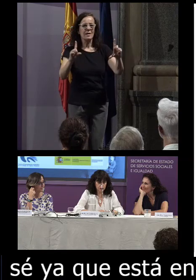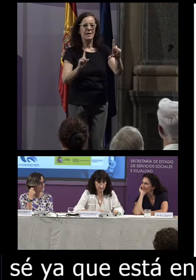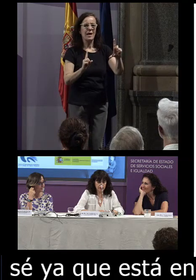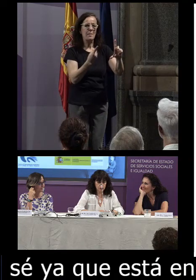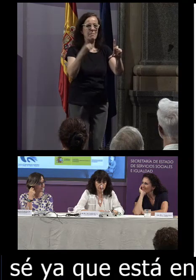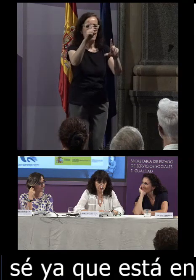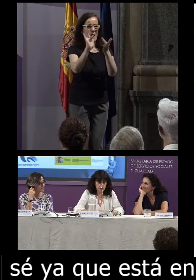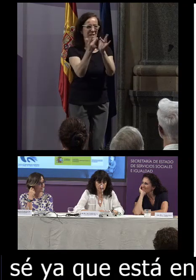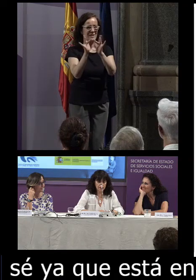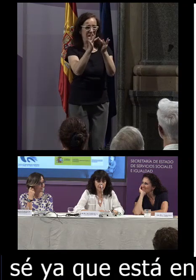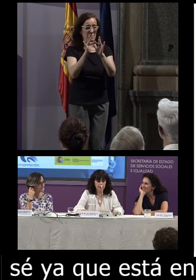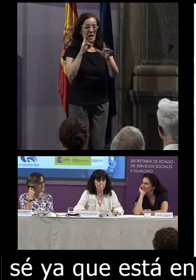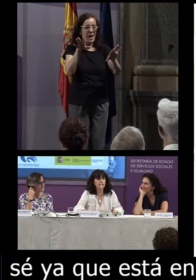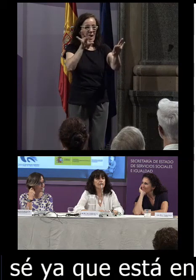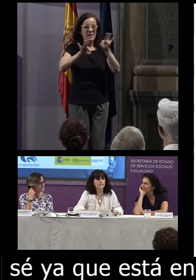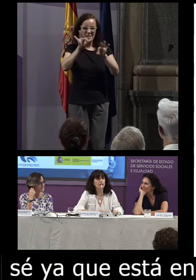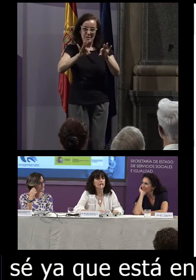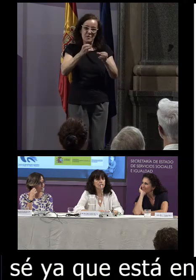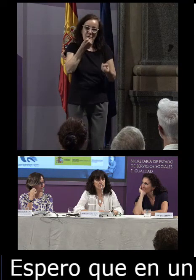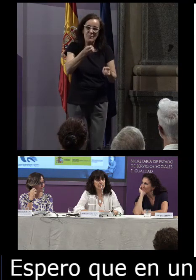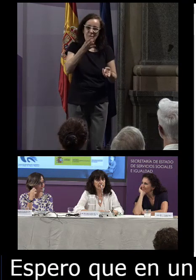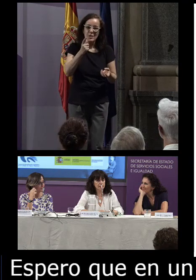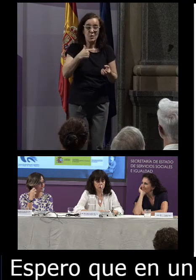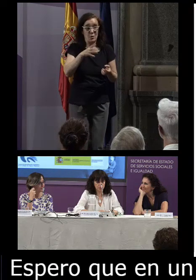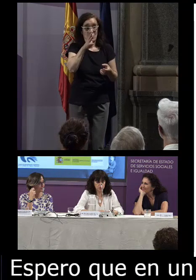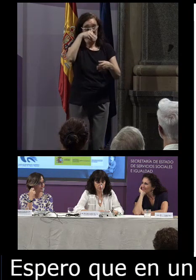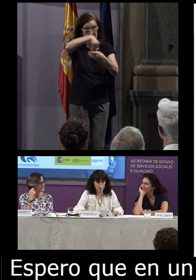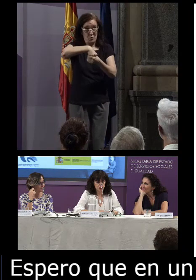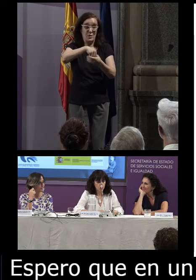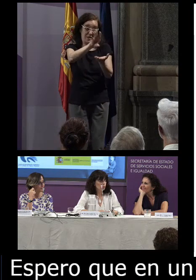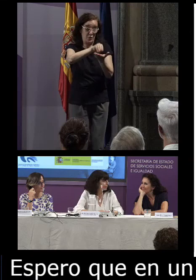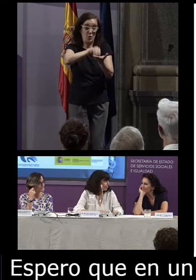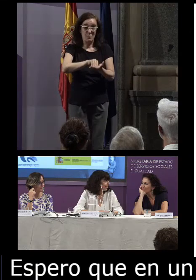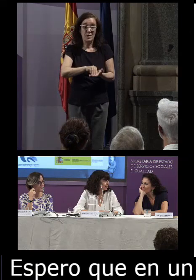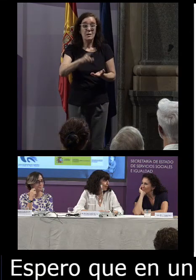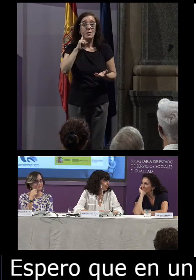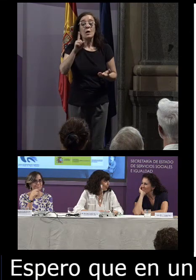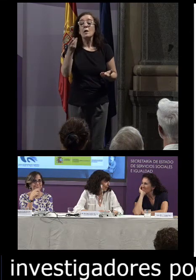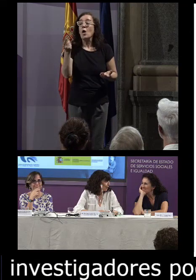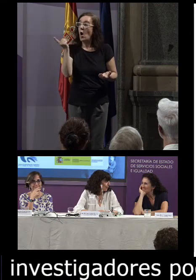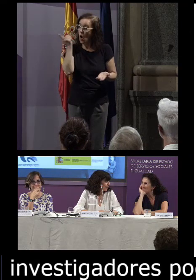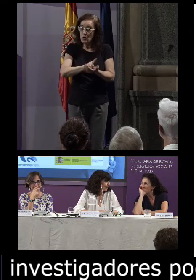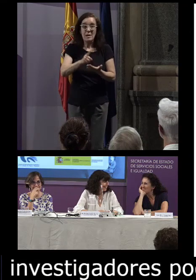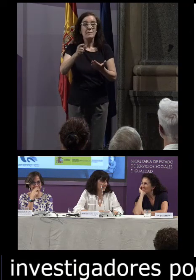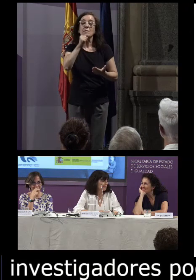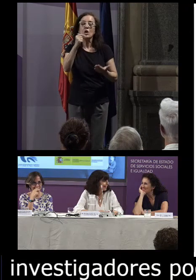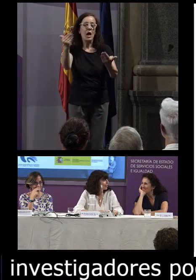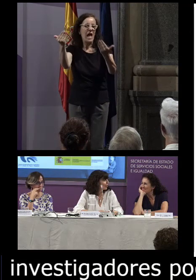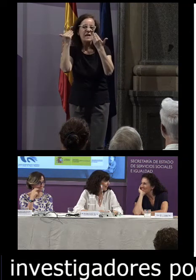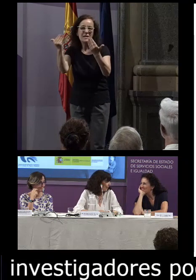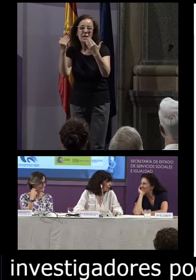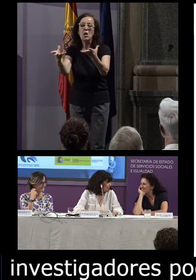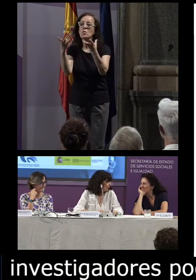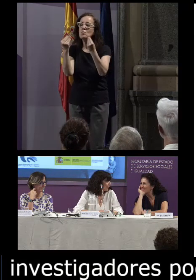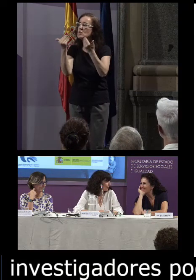previsto para la recuperación selectiva de la información con obtenida en el corpus una vez más Mariluz enhorabuena y de verdad que